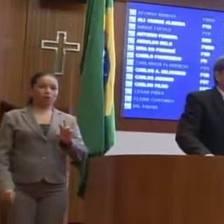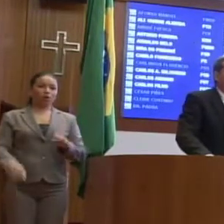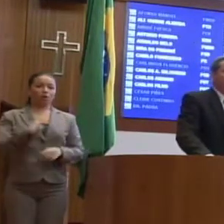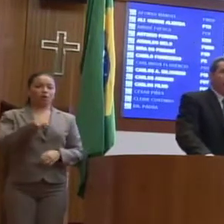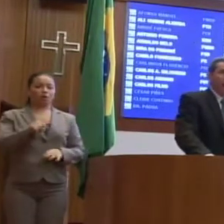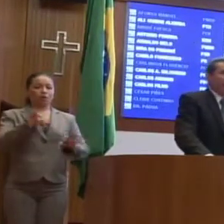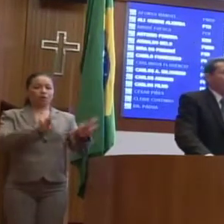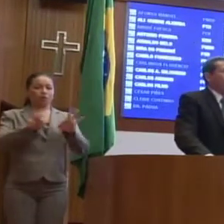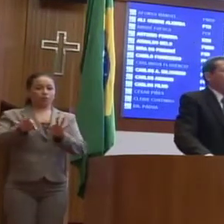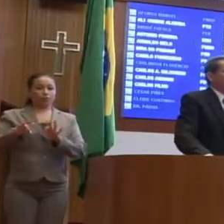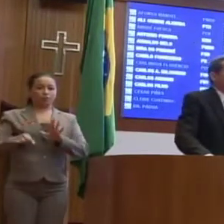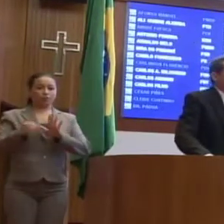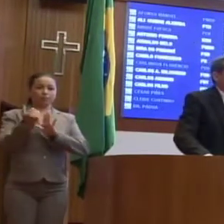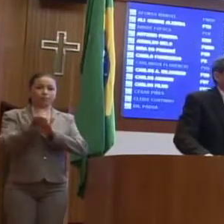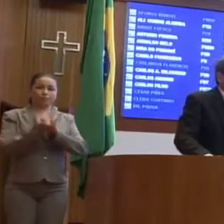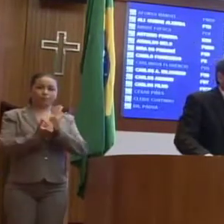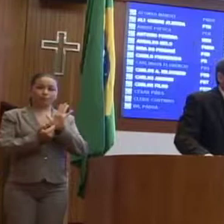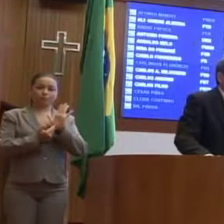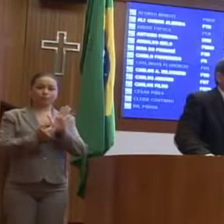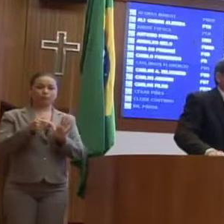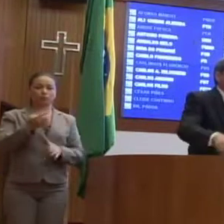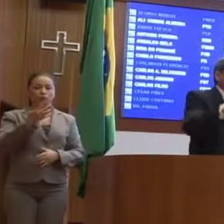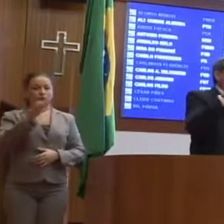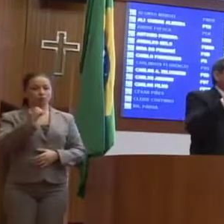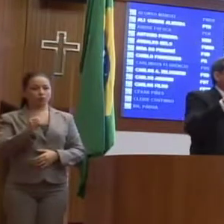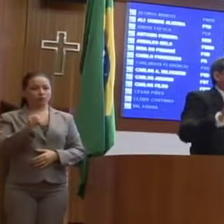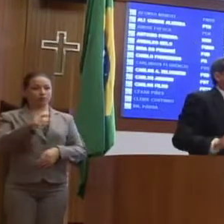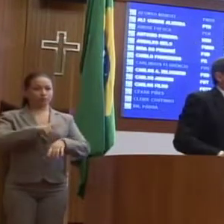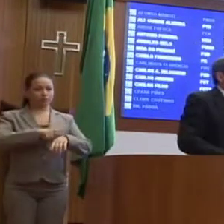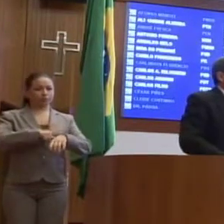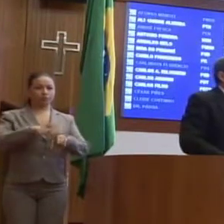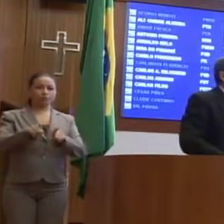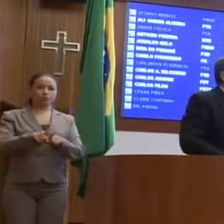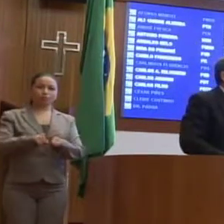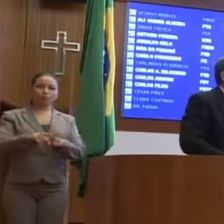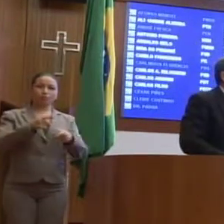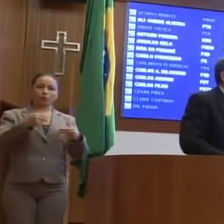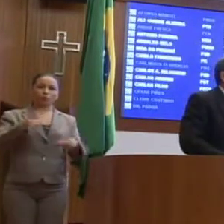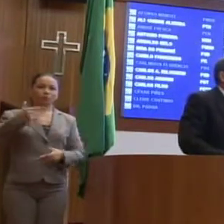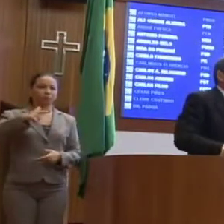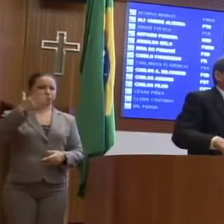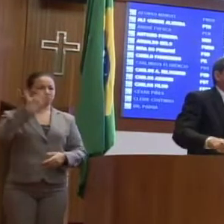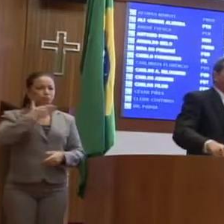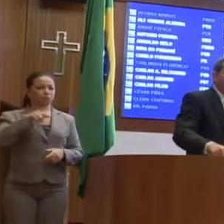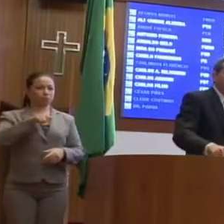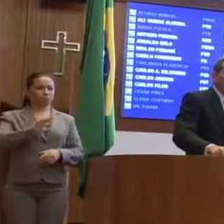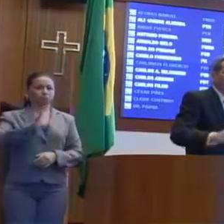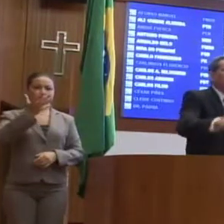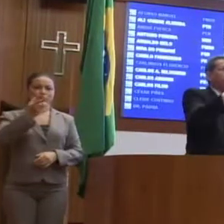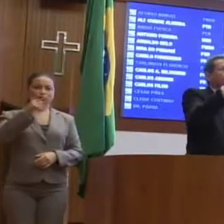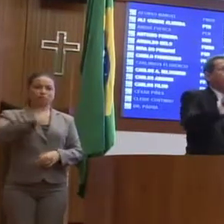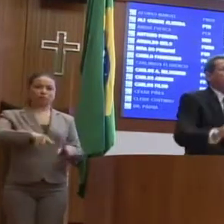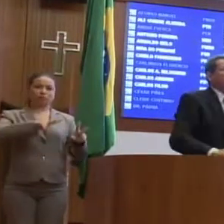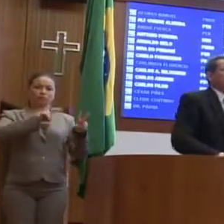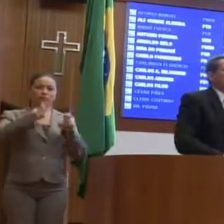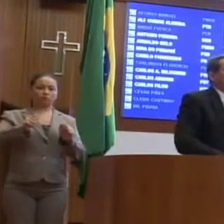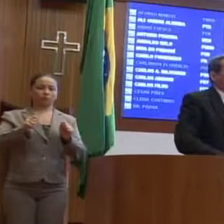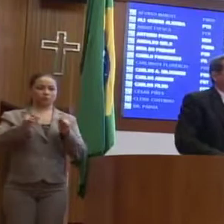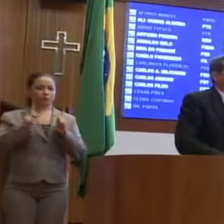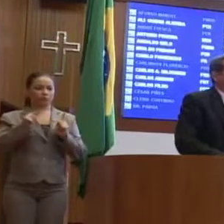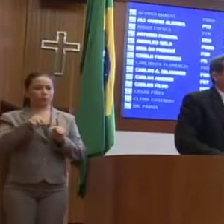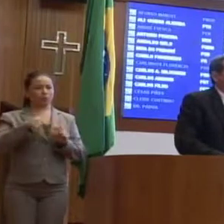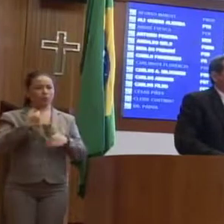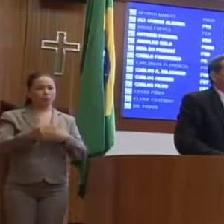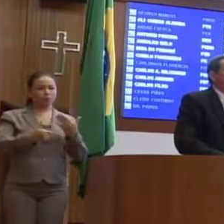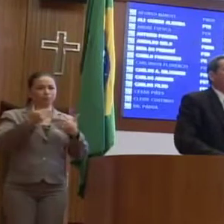vertical, a questão das 40 horas, e também uma coisa que eu não vi ser colocada, que é a questão dos aposentados desse